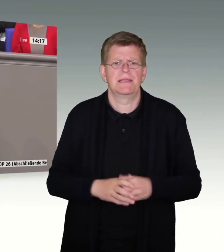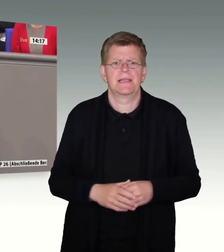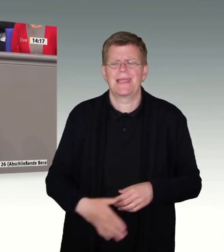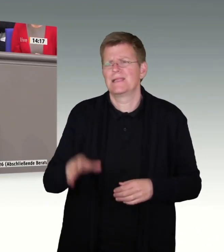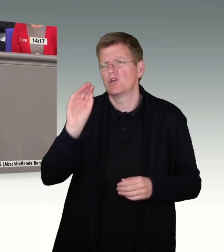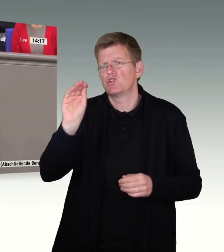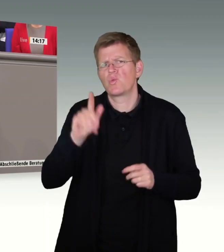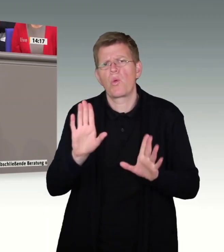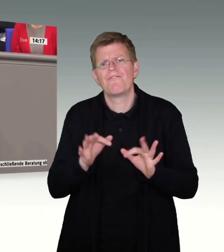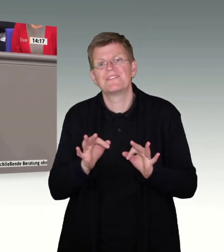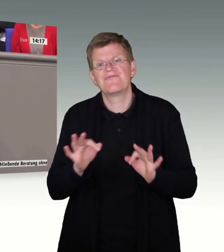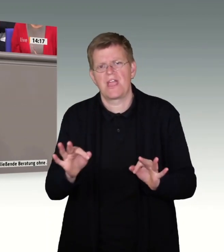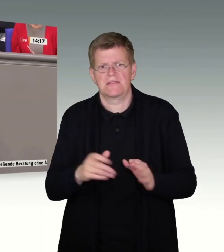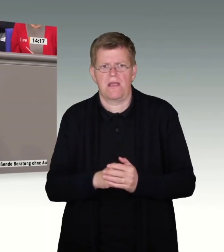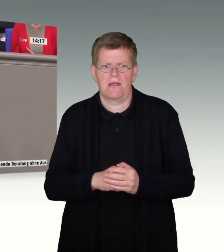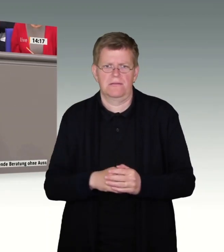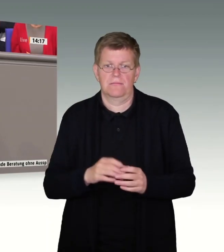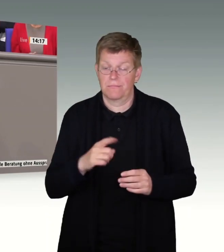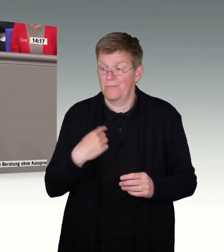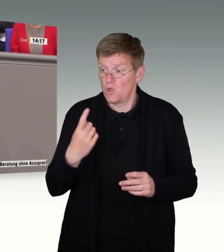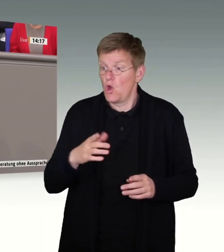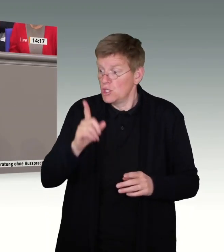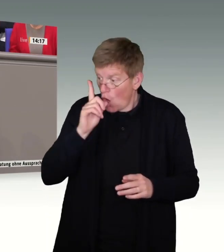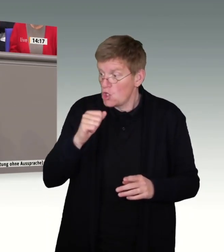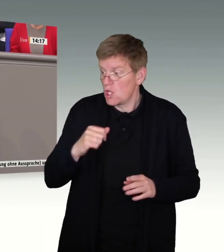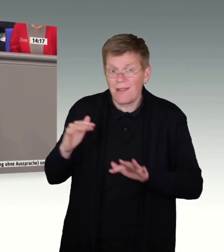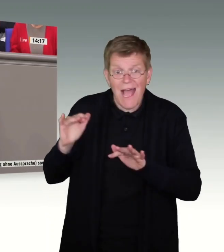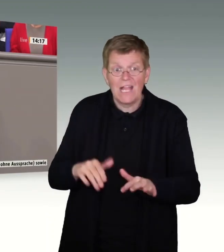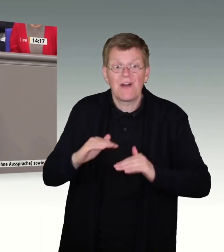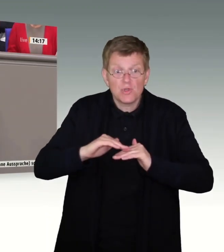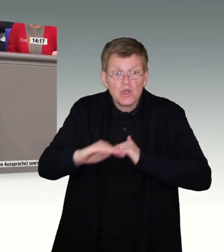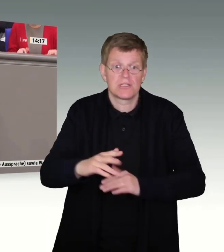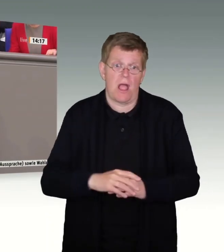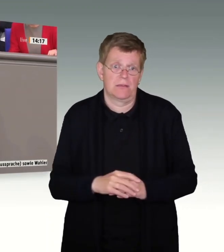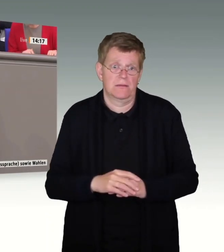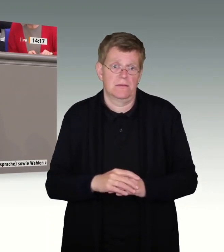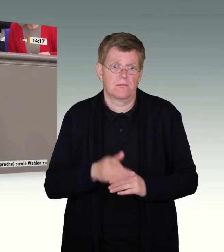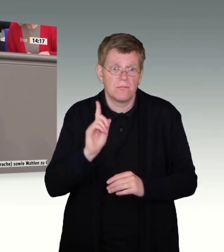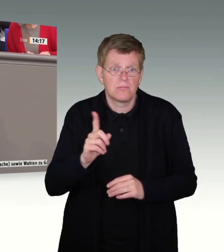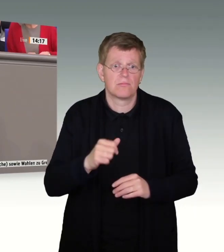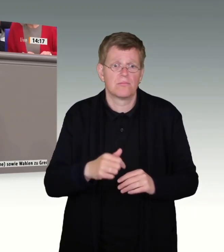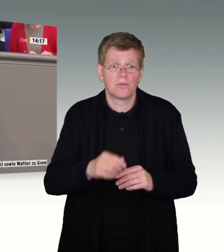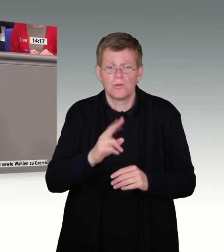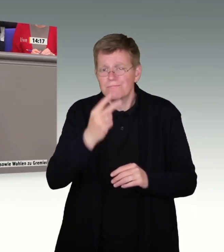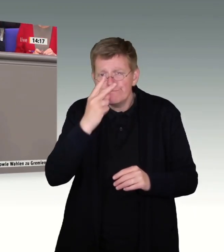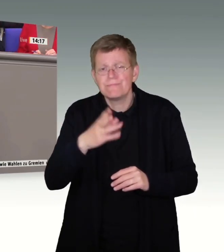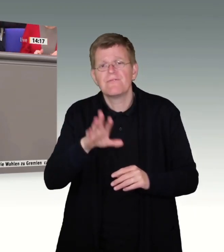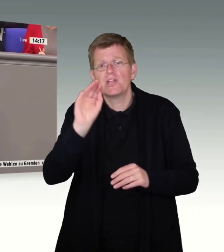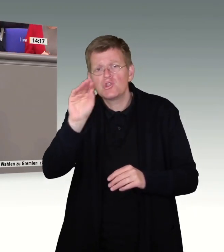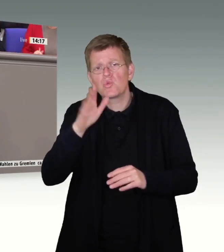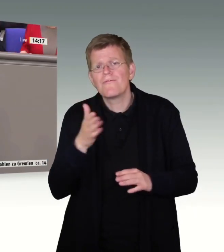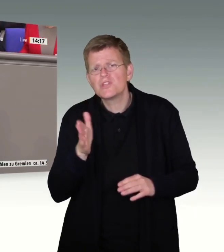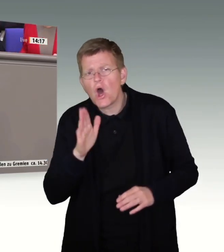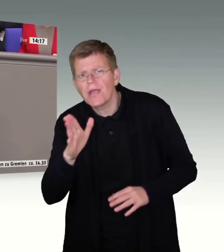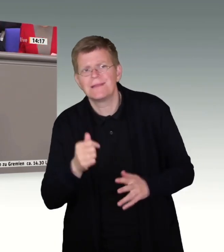unserer Gesellschaft. Deutschland ist ein Einwanderungsland. Lassen Sie uns das ambitioniert, strategisch und zukunftsorientiert